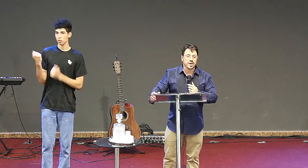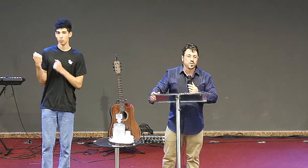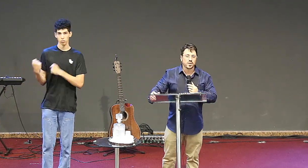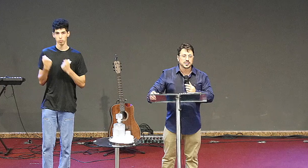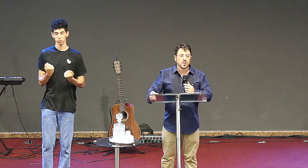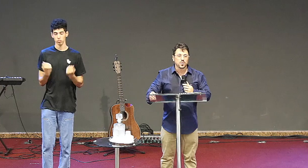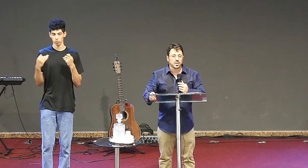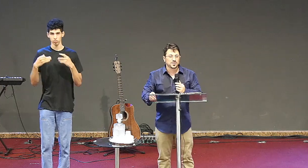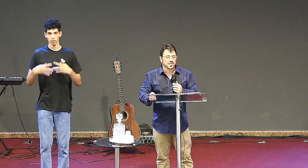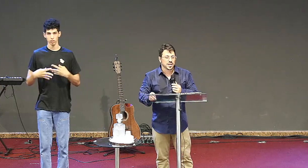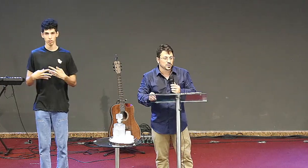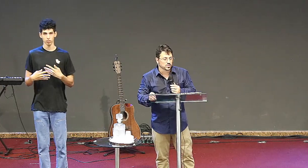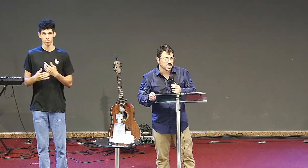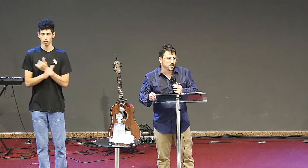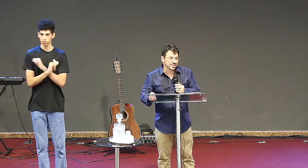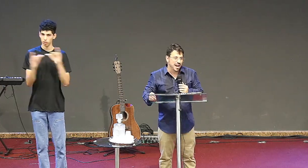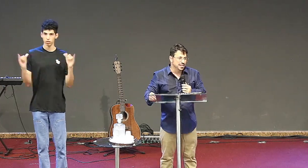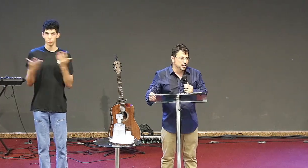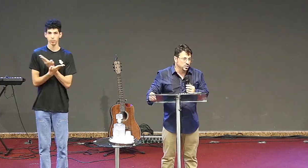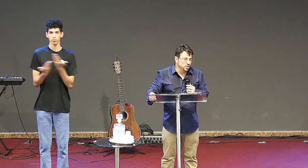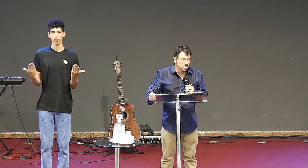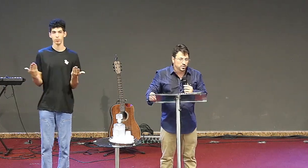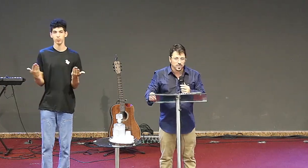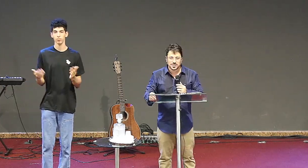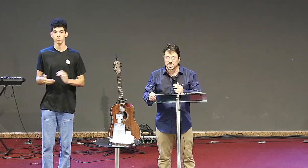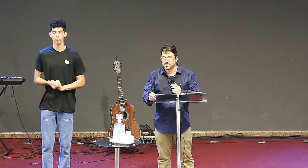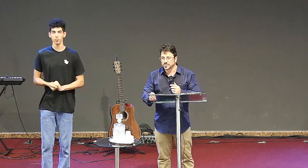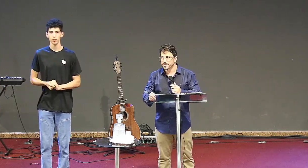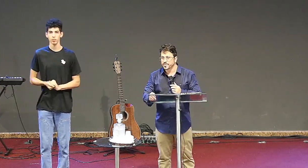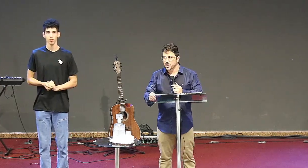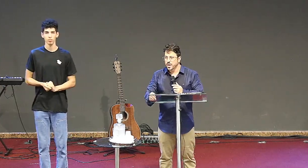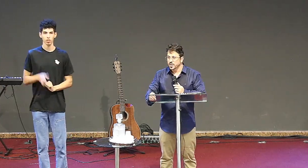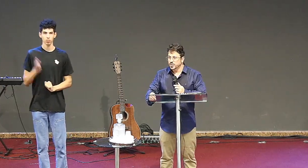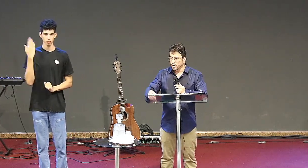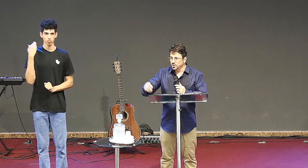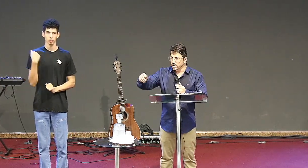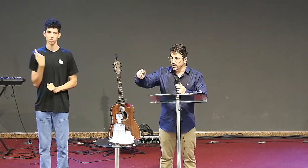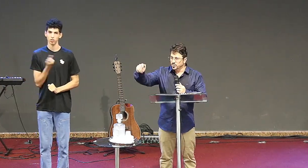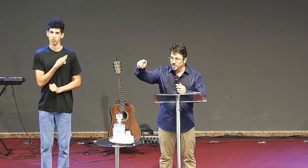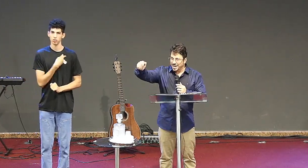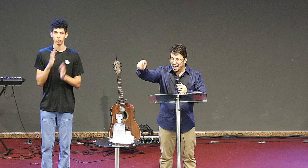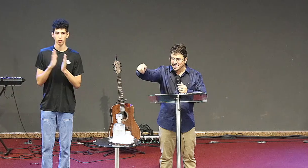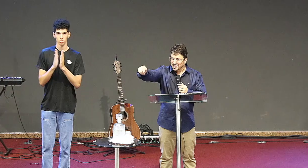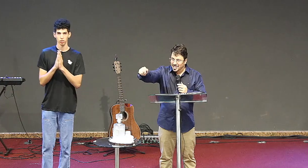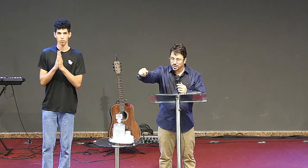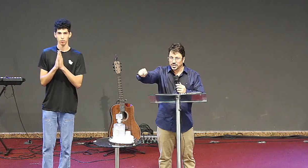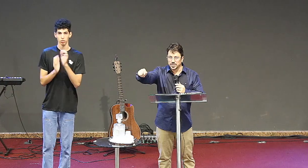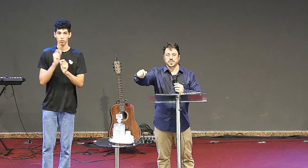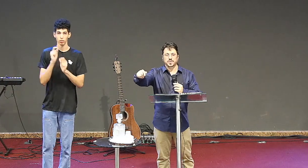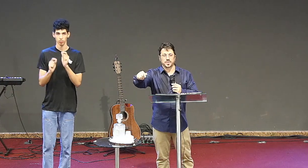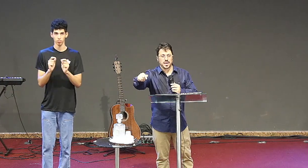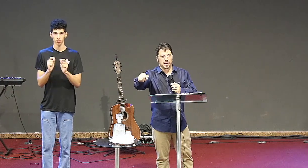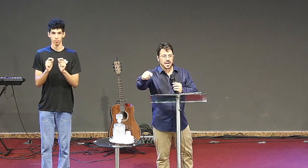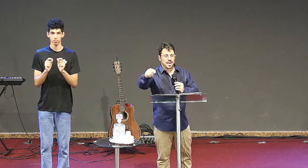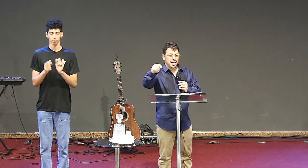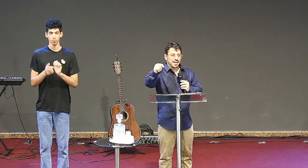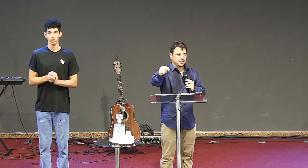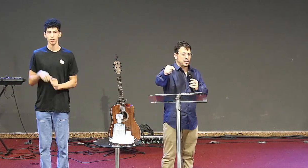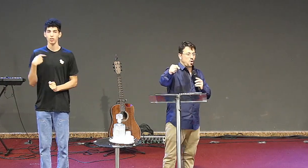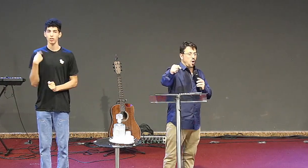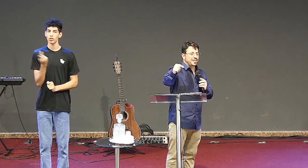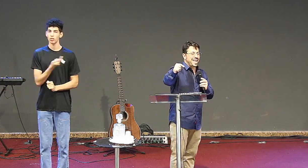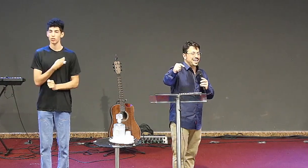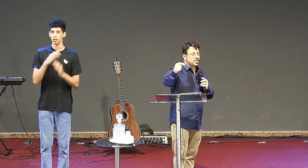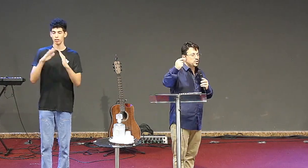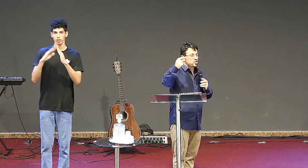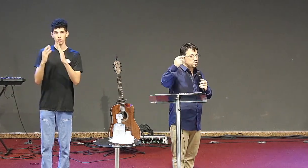tem algo a ver com a oração que nós fizemos há um tempo atrás e continuamos fazendo. Nós oramos para que essa igreja aqui, ela